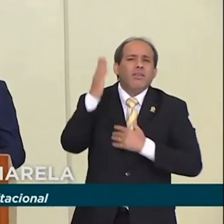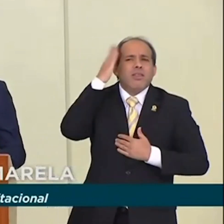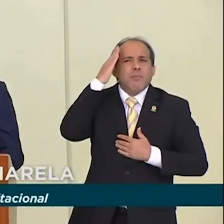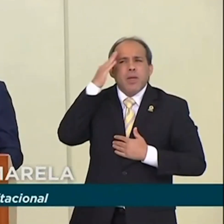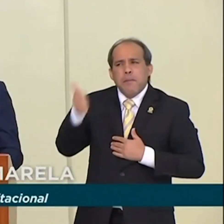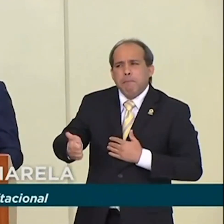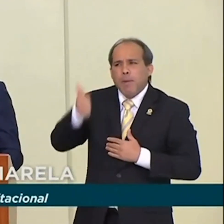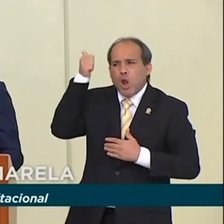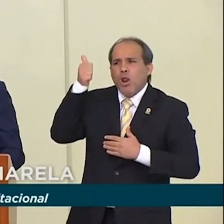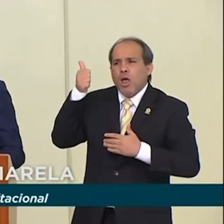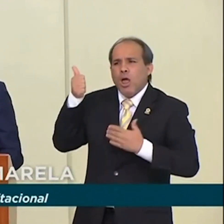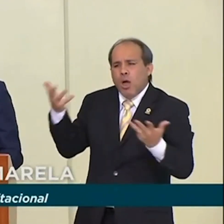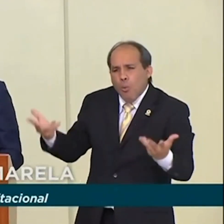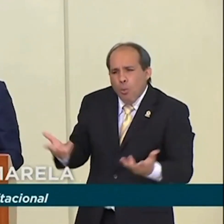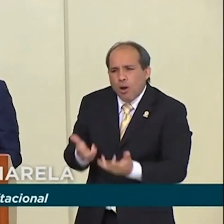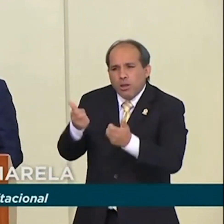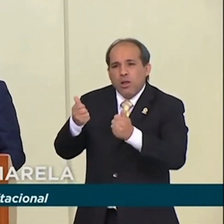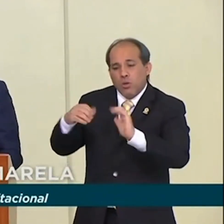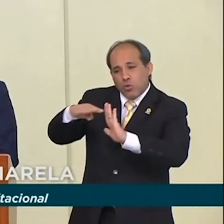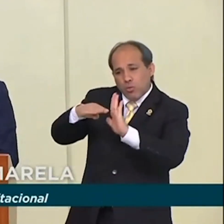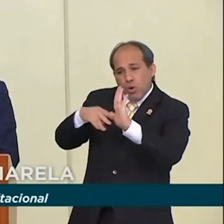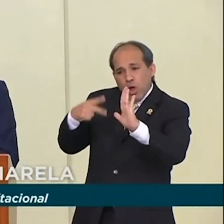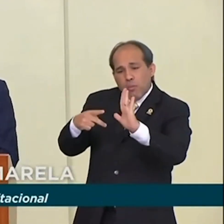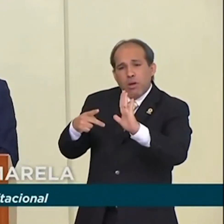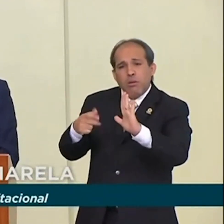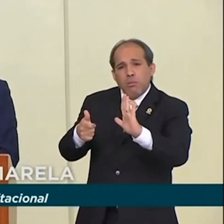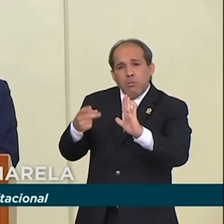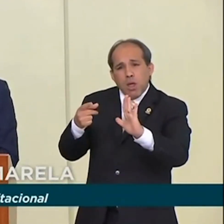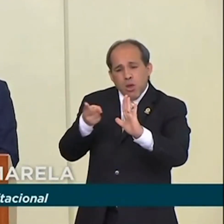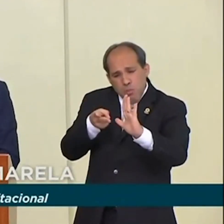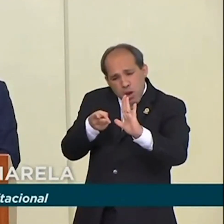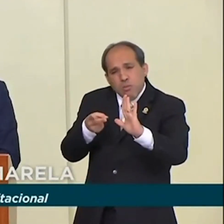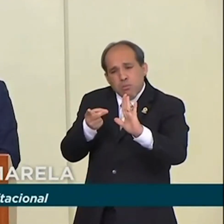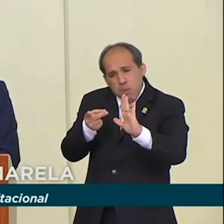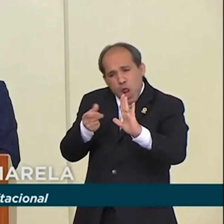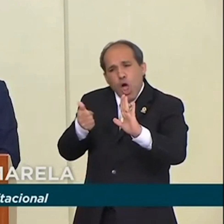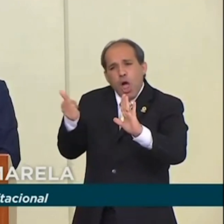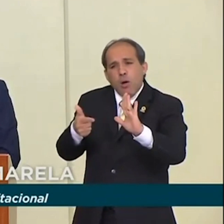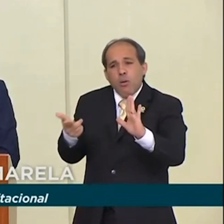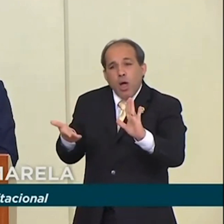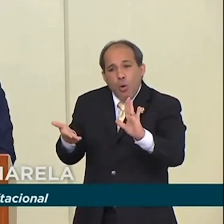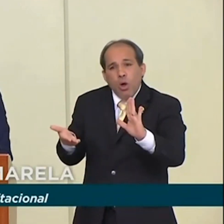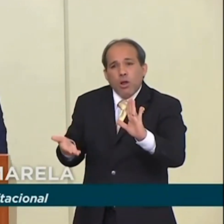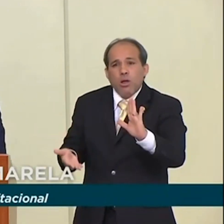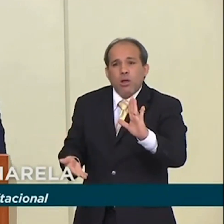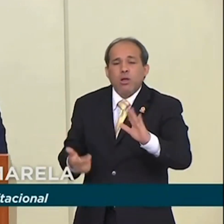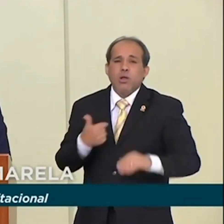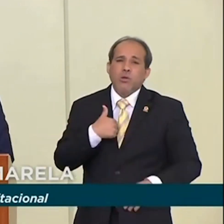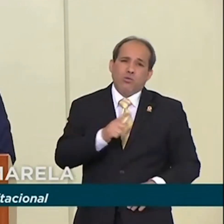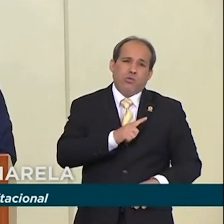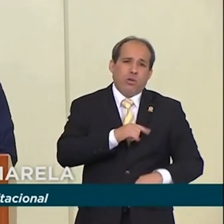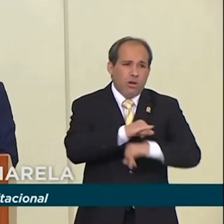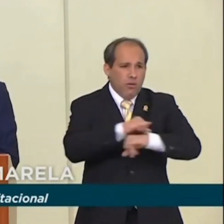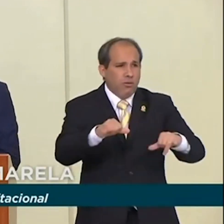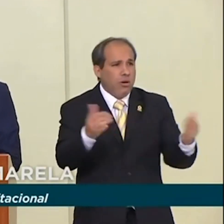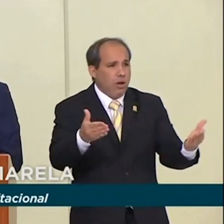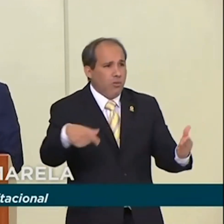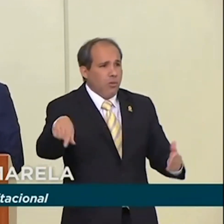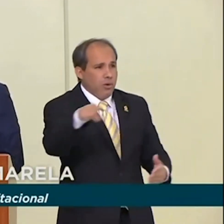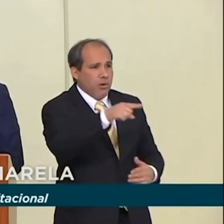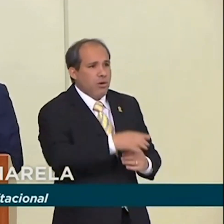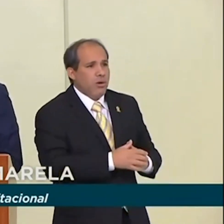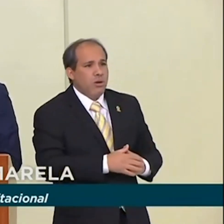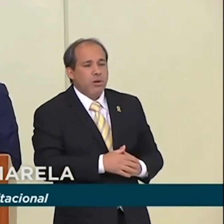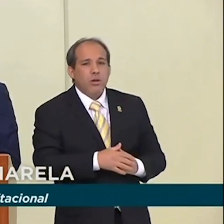Melhorar a eficiência de coisas que funcionam. E eu tenho, para falar para vocês, a gente